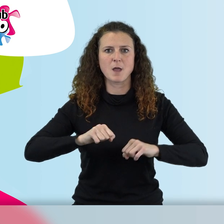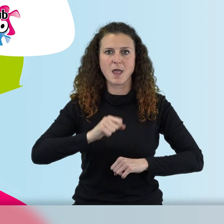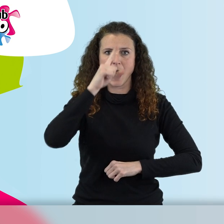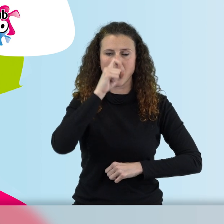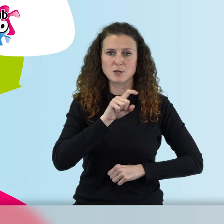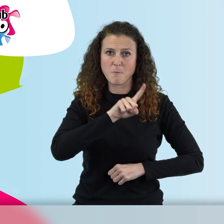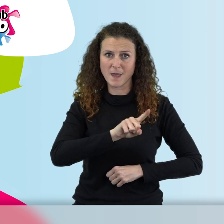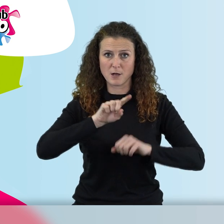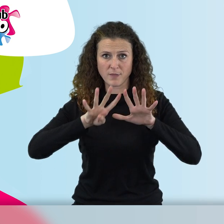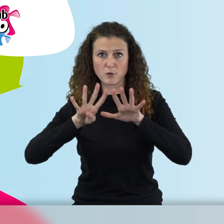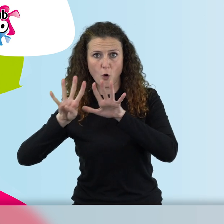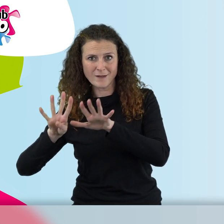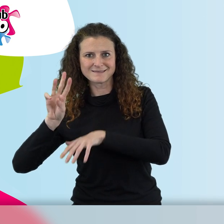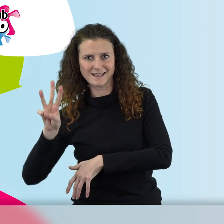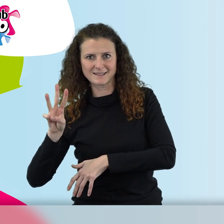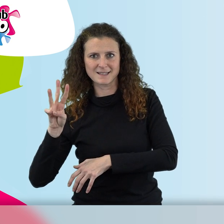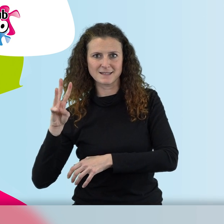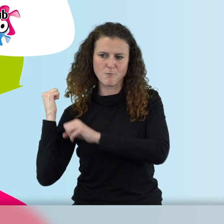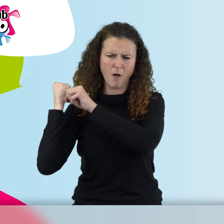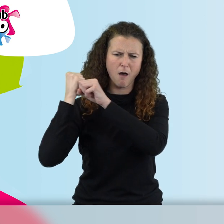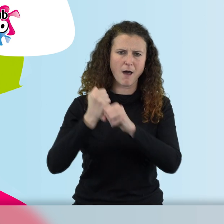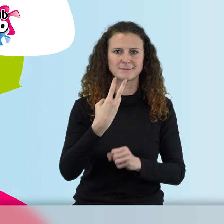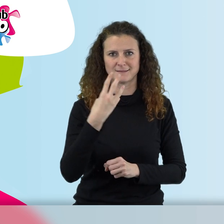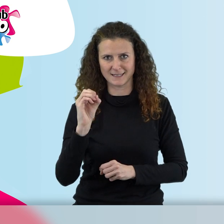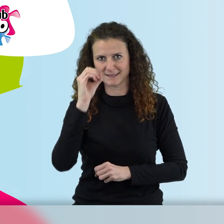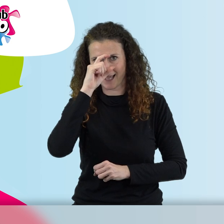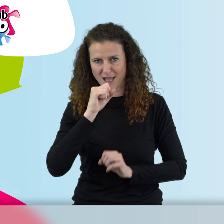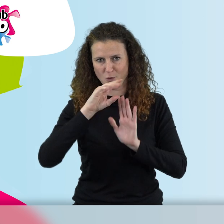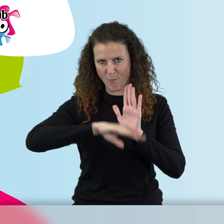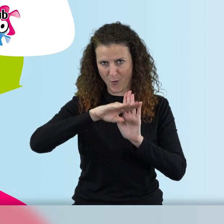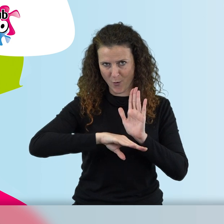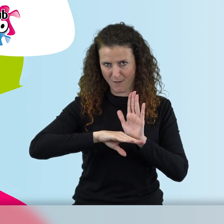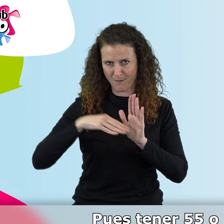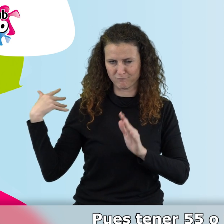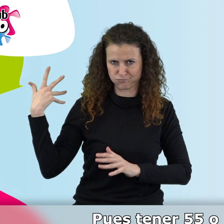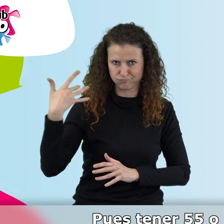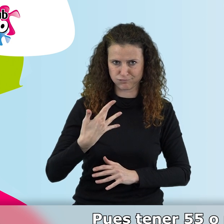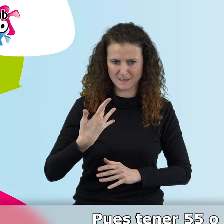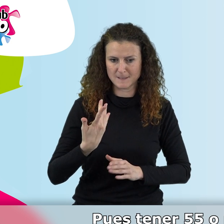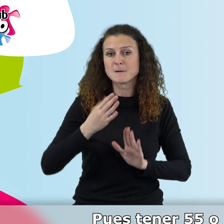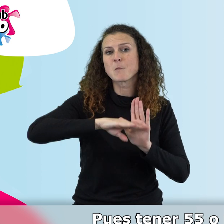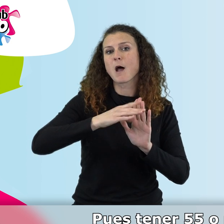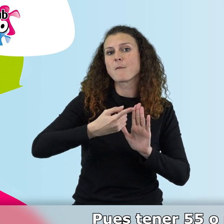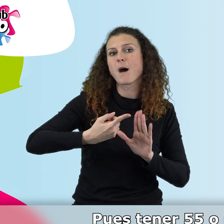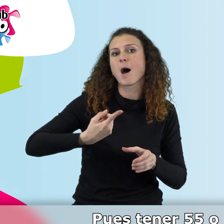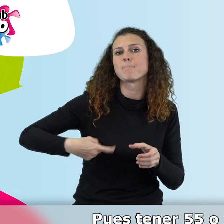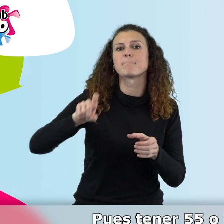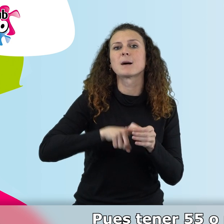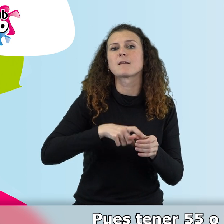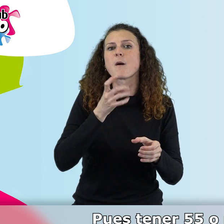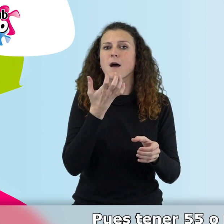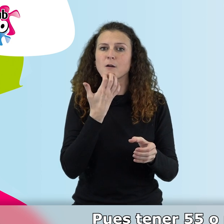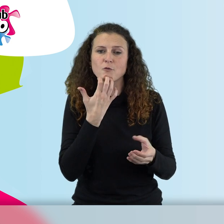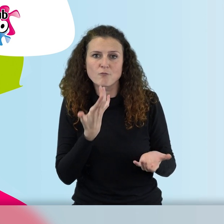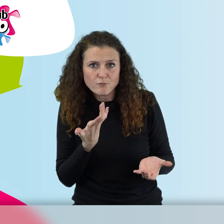1993. Ha cumplido 30 años. ¿Y qué hace falta para participar? Pues tener 55 más años y